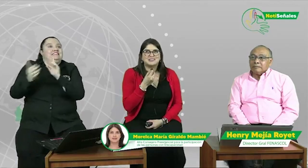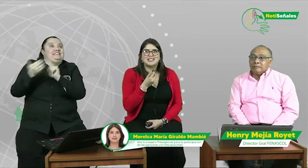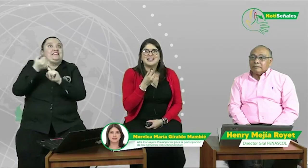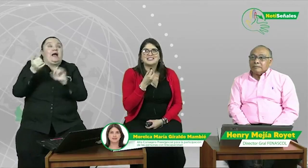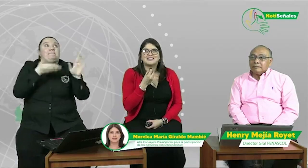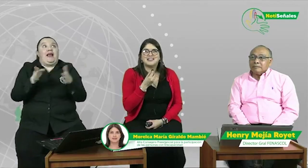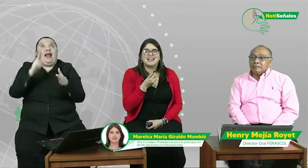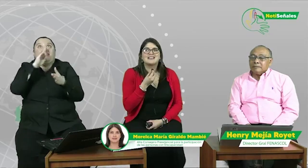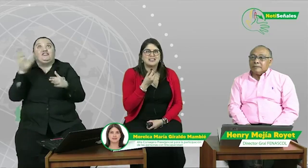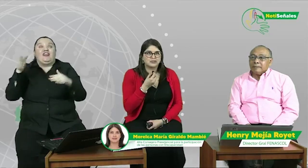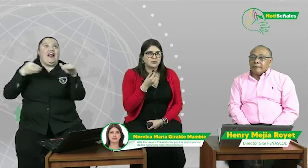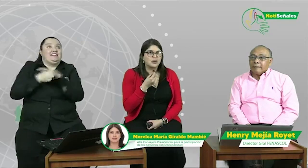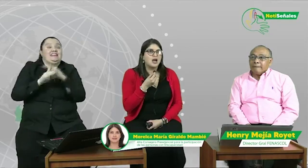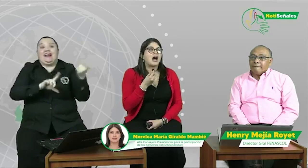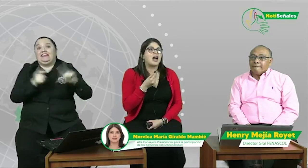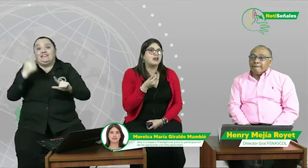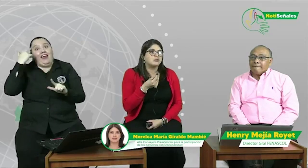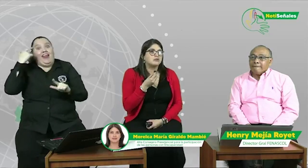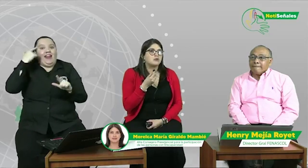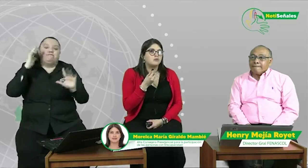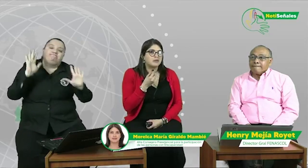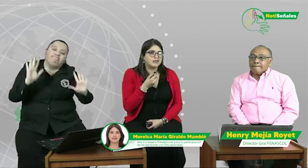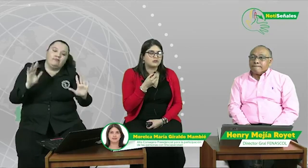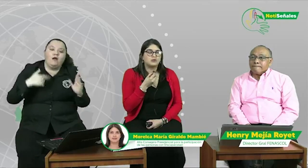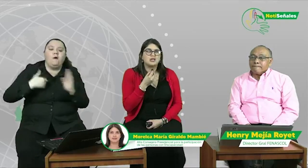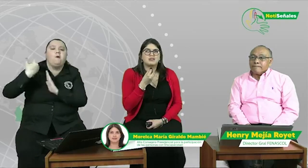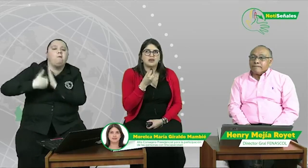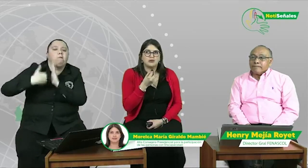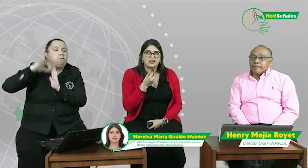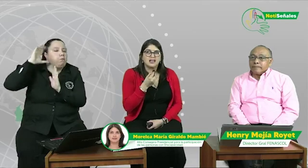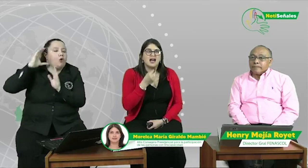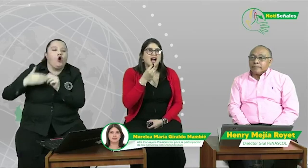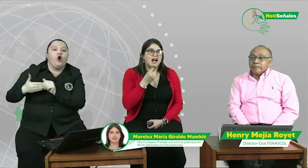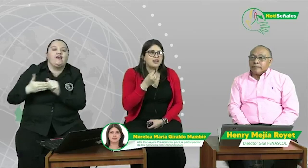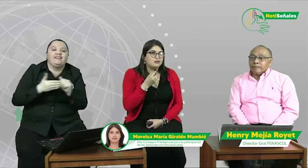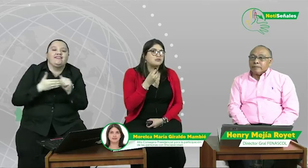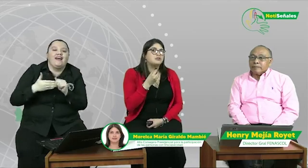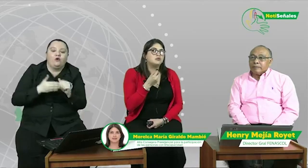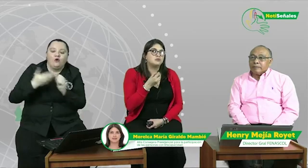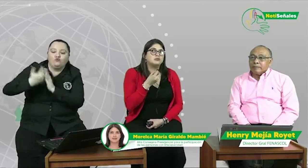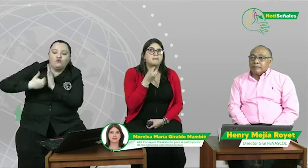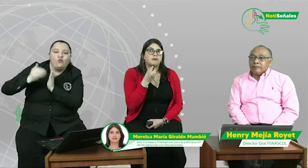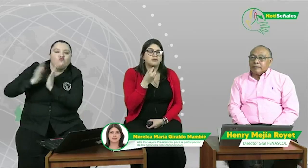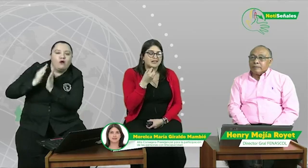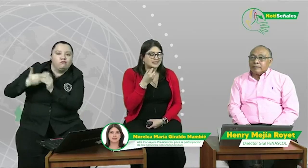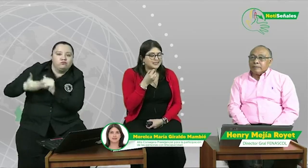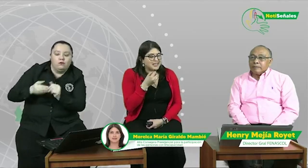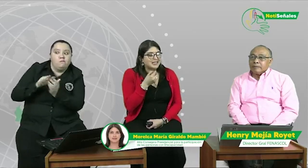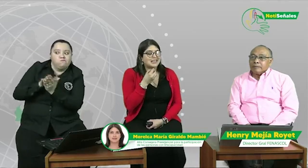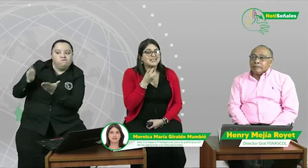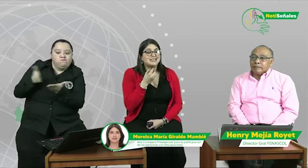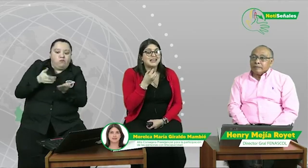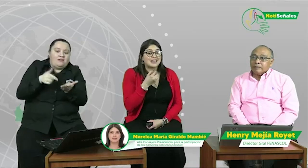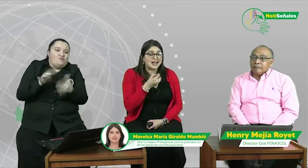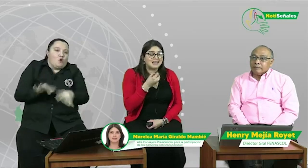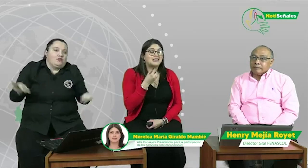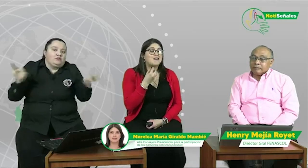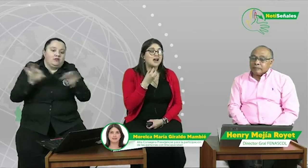de accesibilidad. Hay unos documentos orientadores, hay unos insumos importantes que se seguirán trabajando